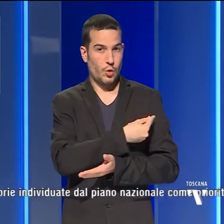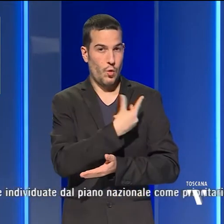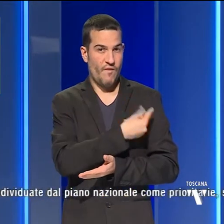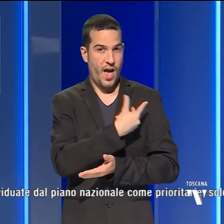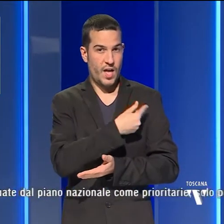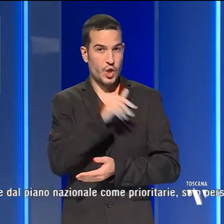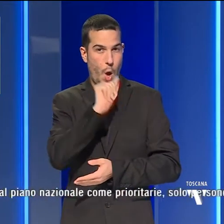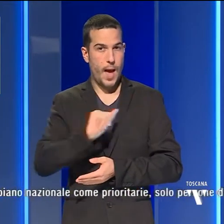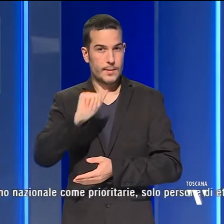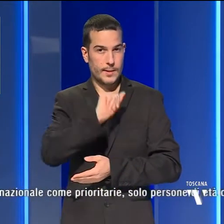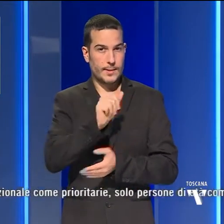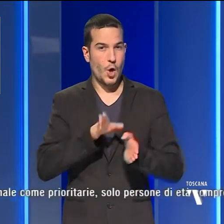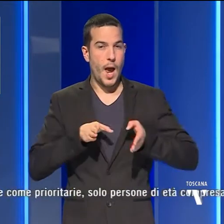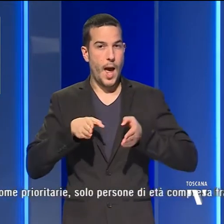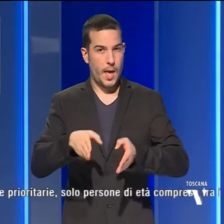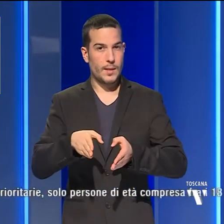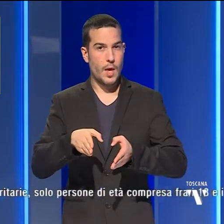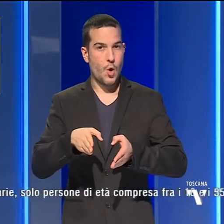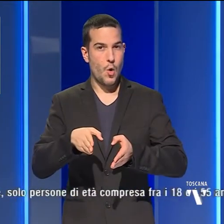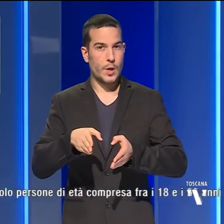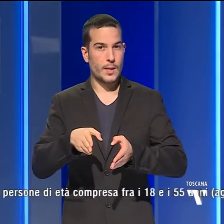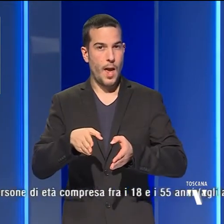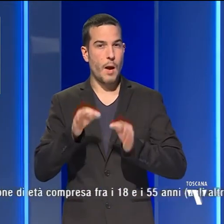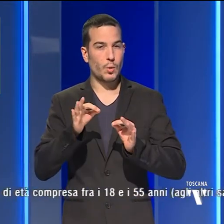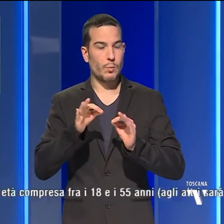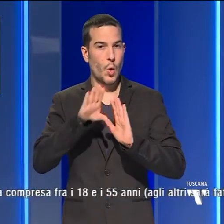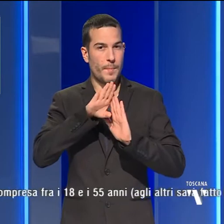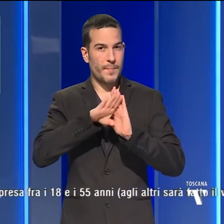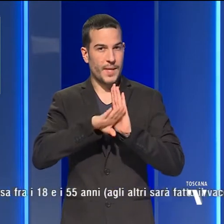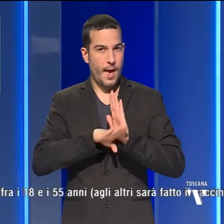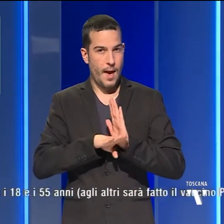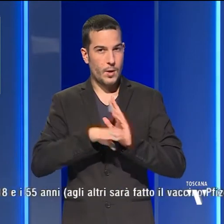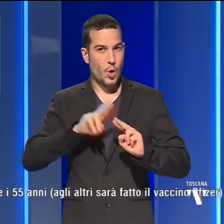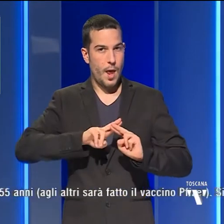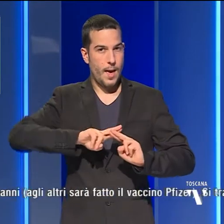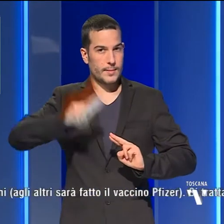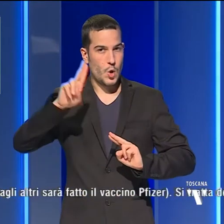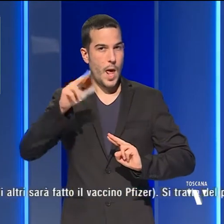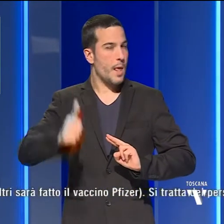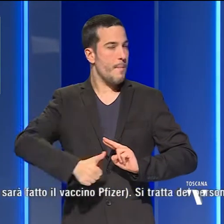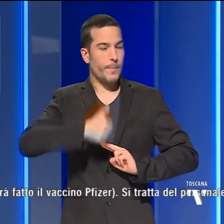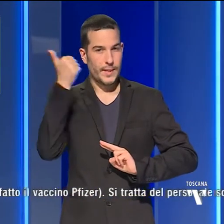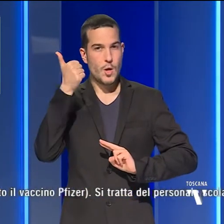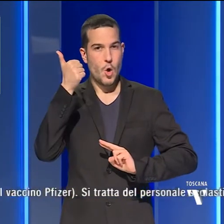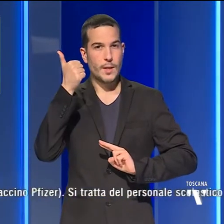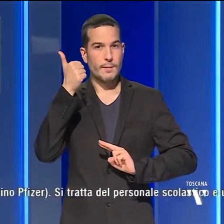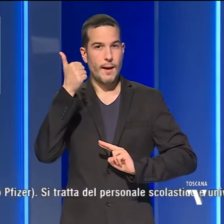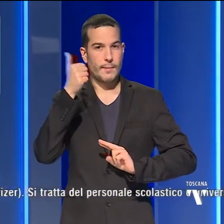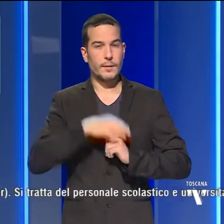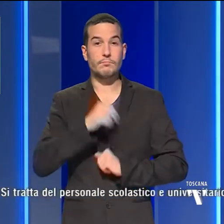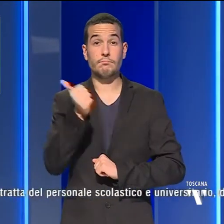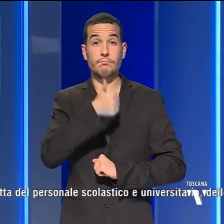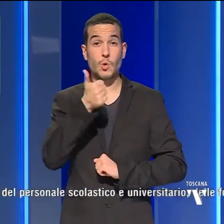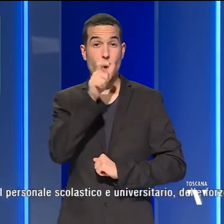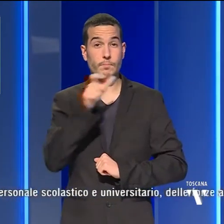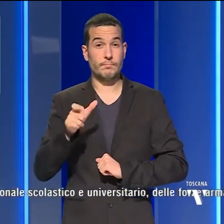categorie individuate dal piano nazionale come prioritarie solo persone di